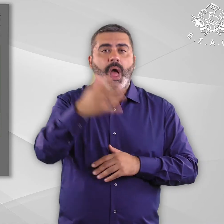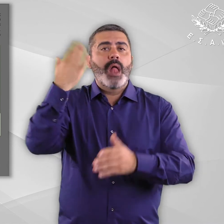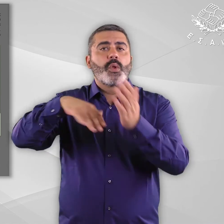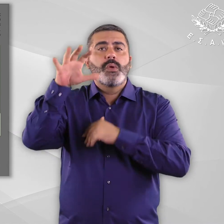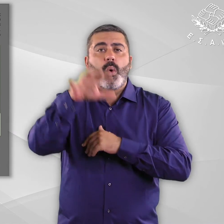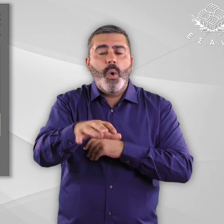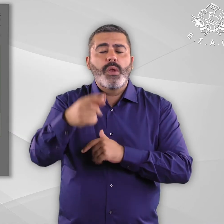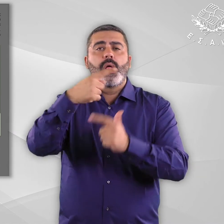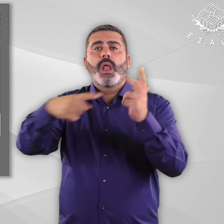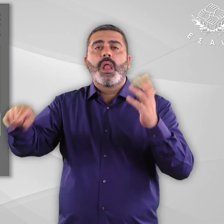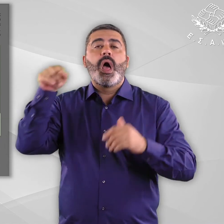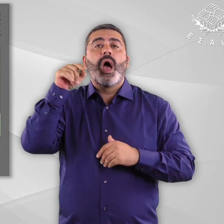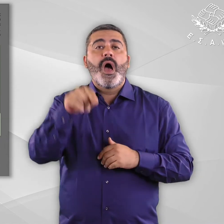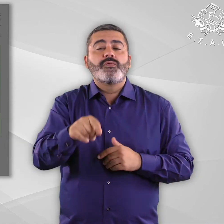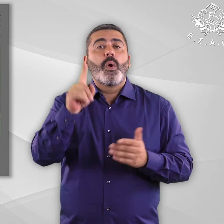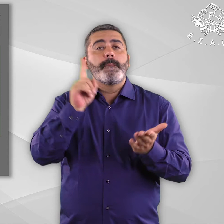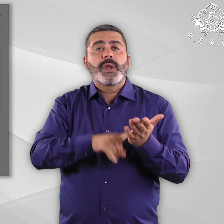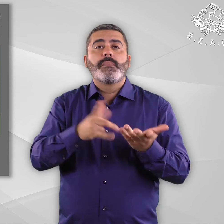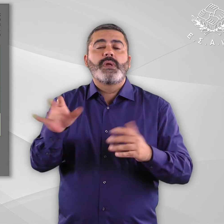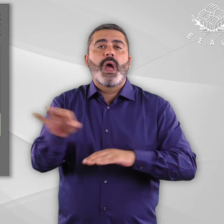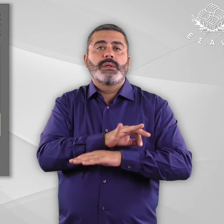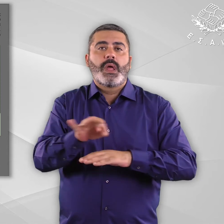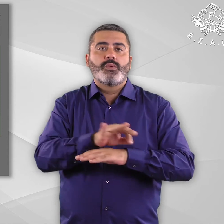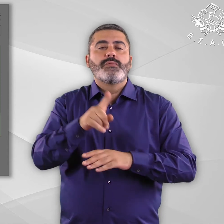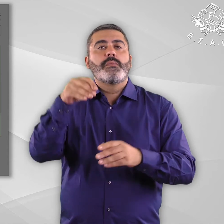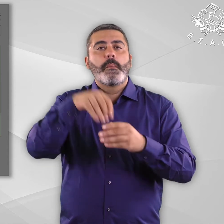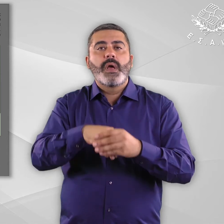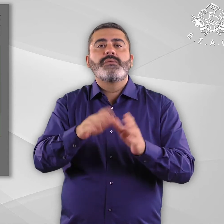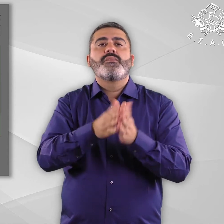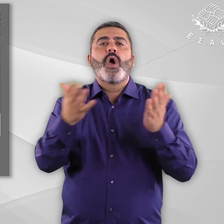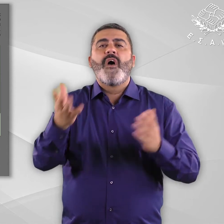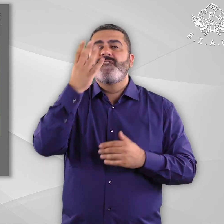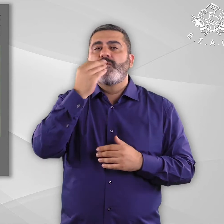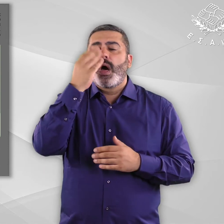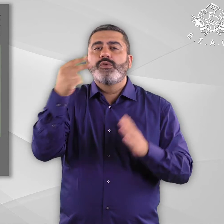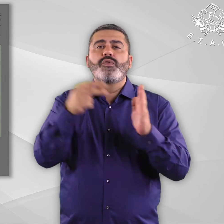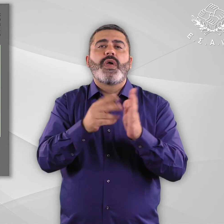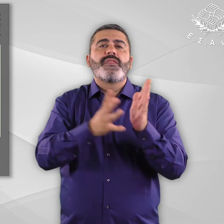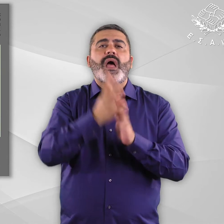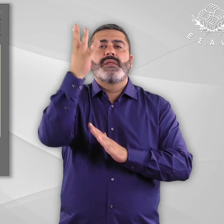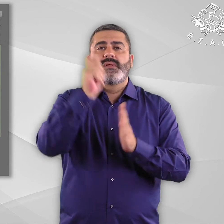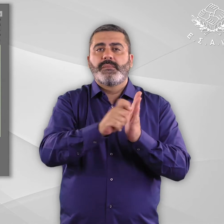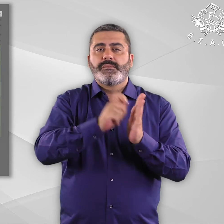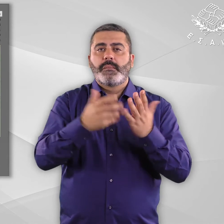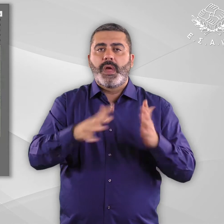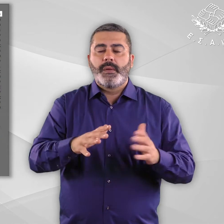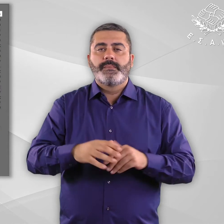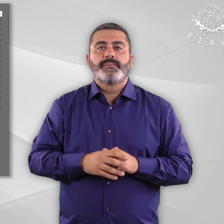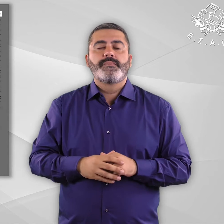περιοδικό αρχιδεκτονές, τεύχος 9, Φεβρουάριος 2014. Τέλος πλαισίου. Ένα χαρακτηριστικό